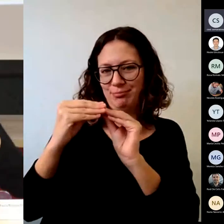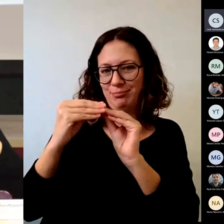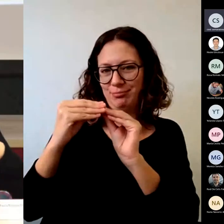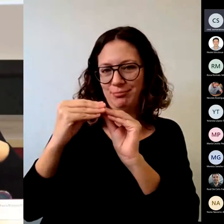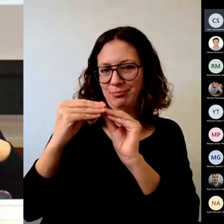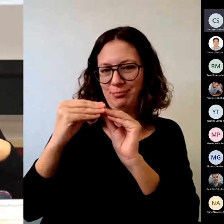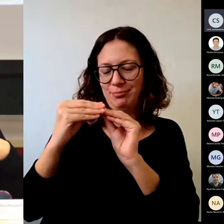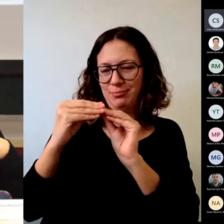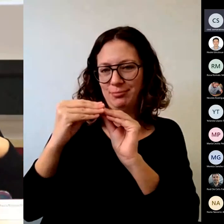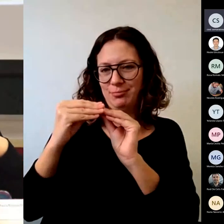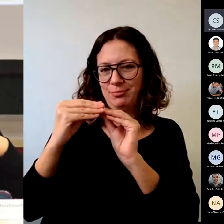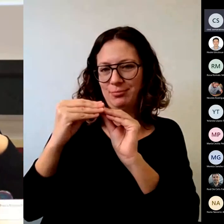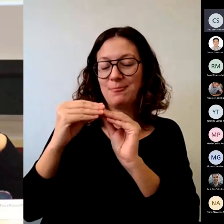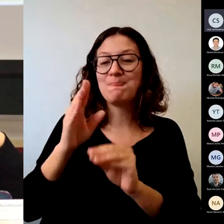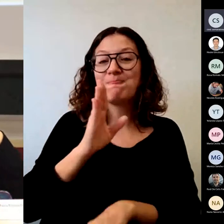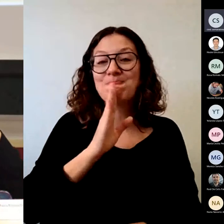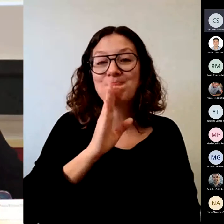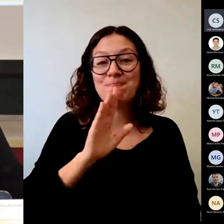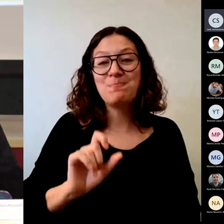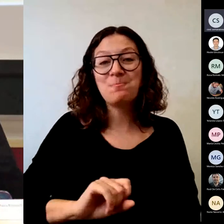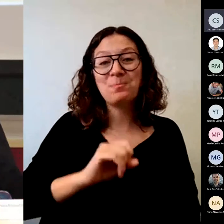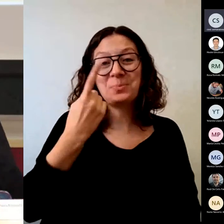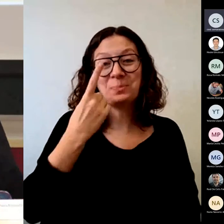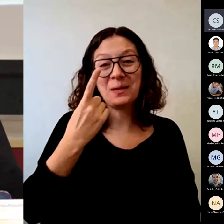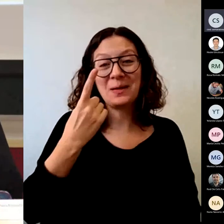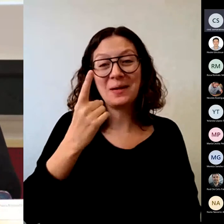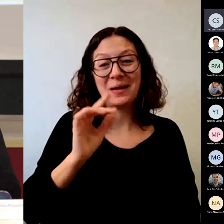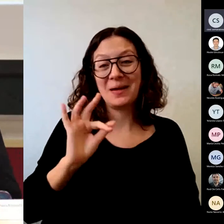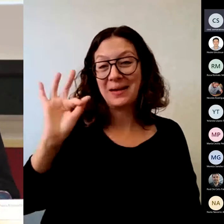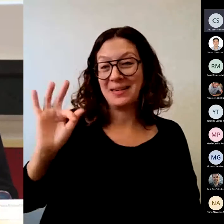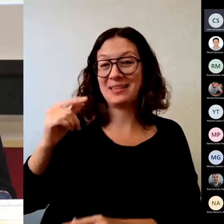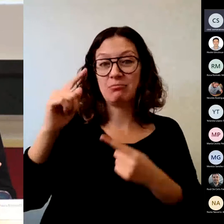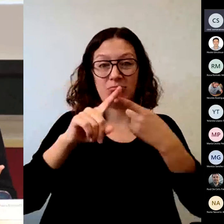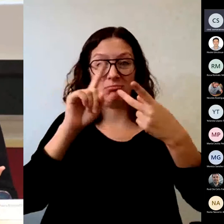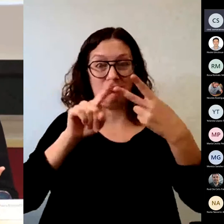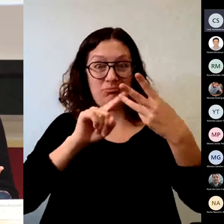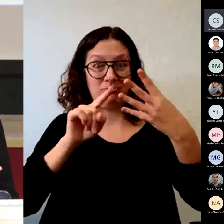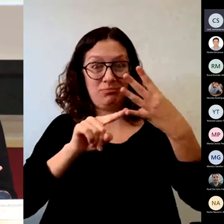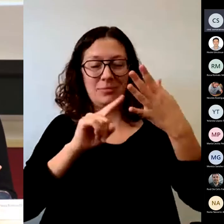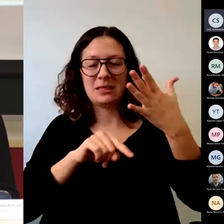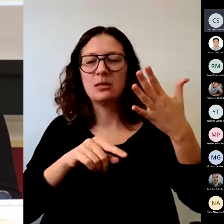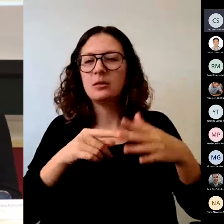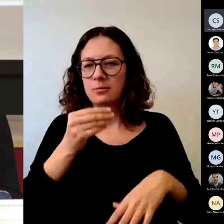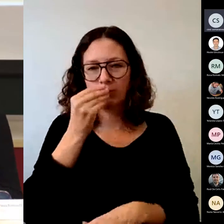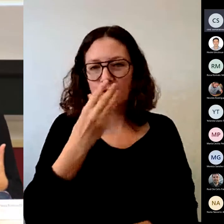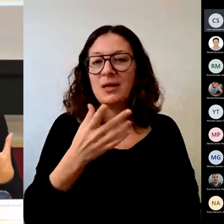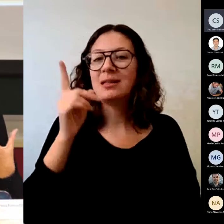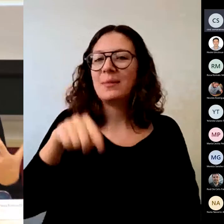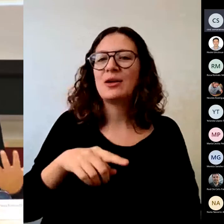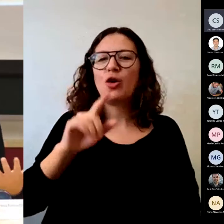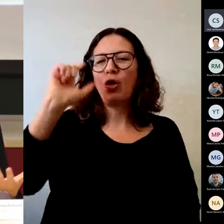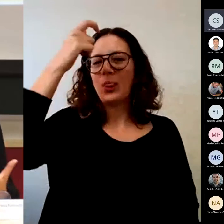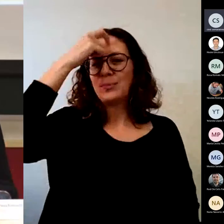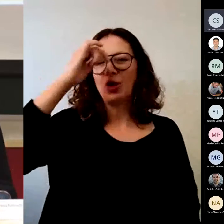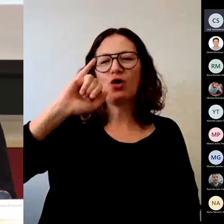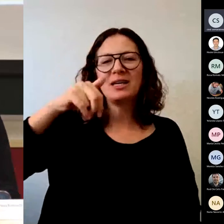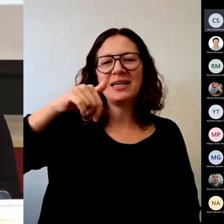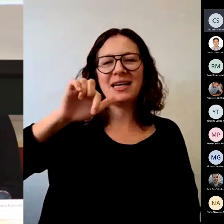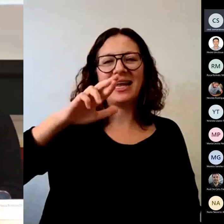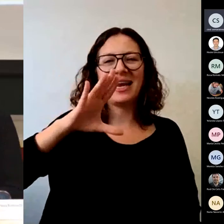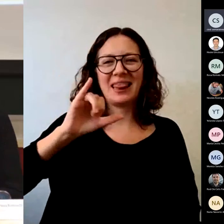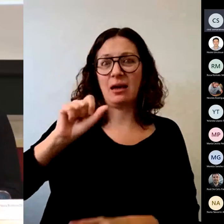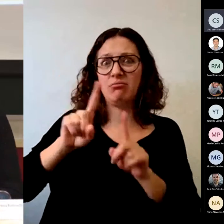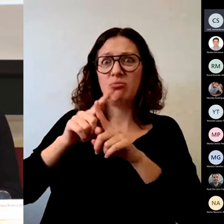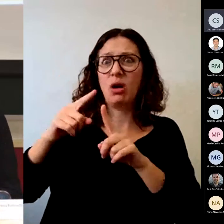listado de puntos o en el concepto de inercia el error o la